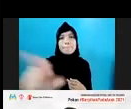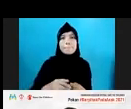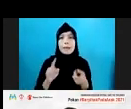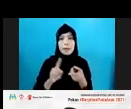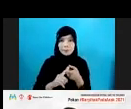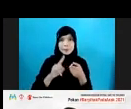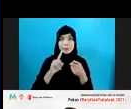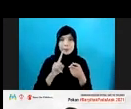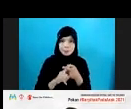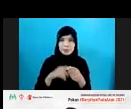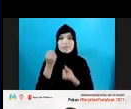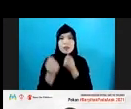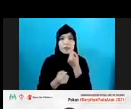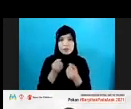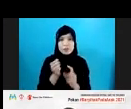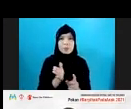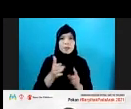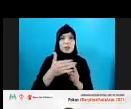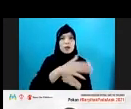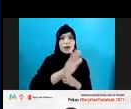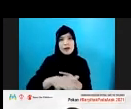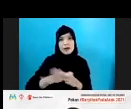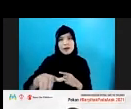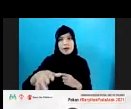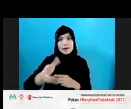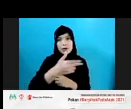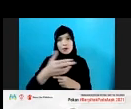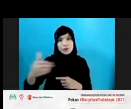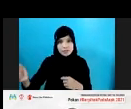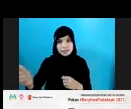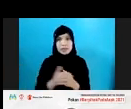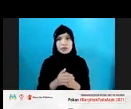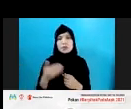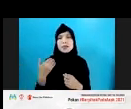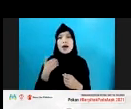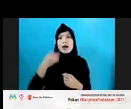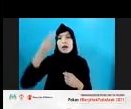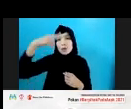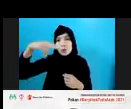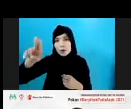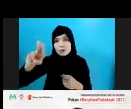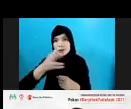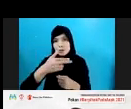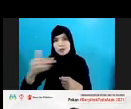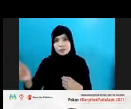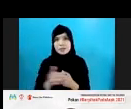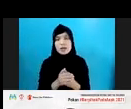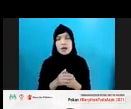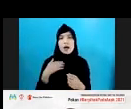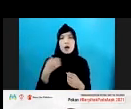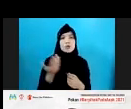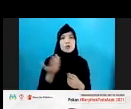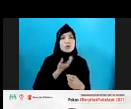perlindungan anak di Indonesia, dan juga mungkin ada yang luar Indonesia, saya akan menampilkan